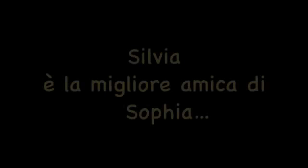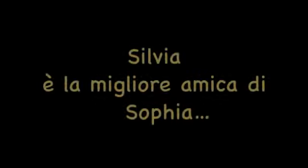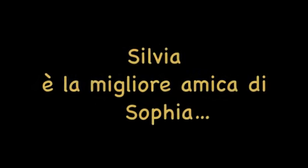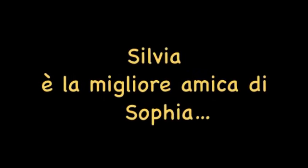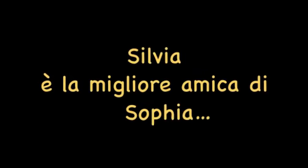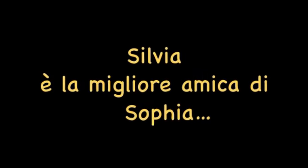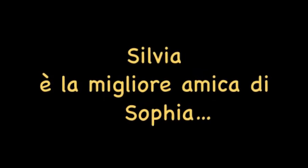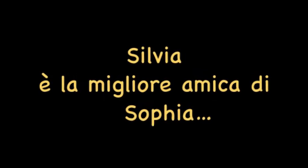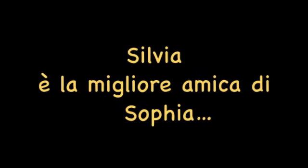Thank